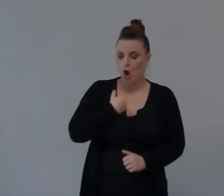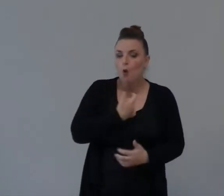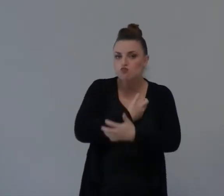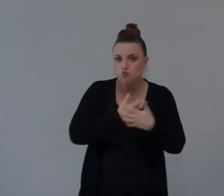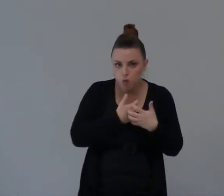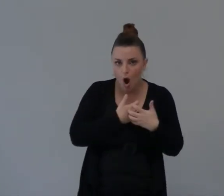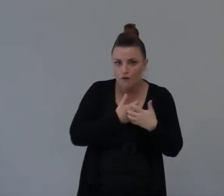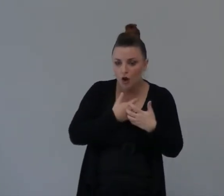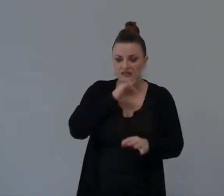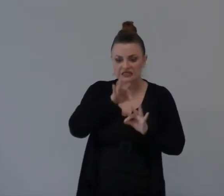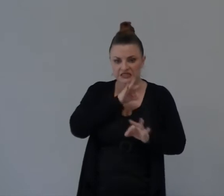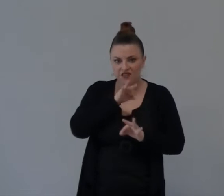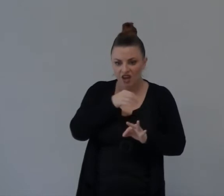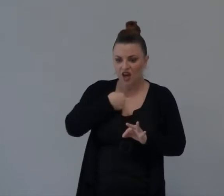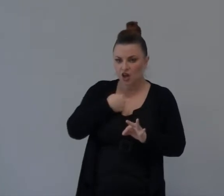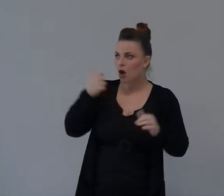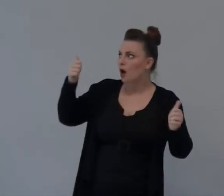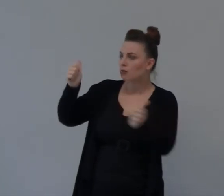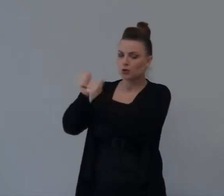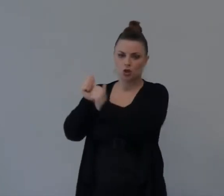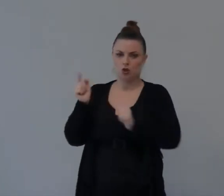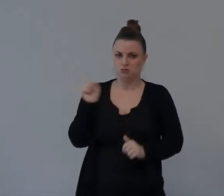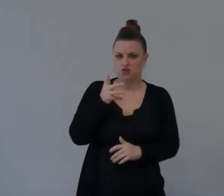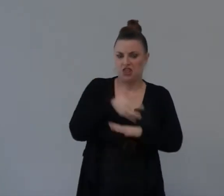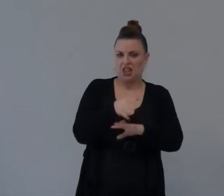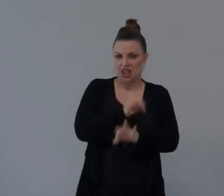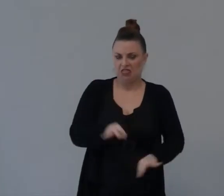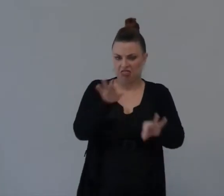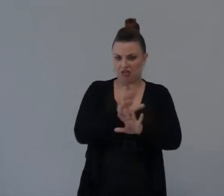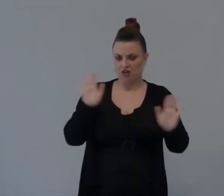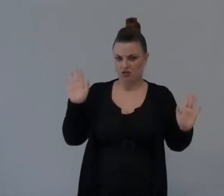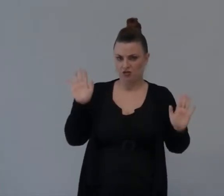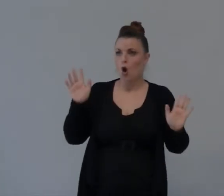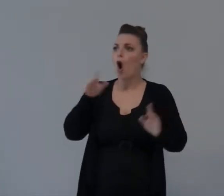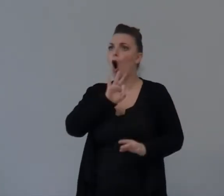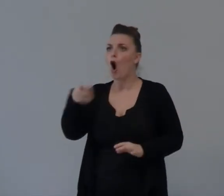Essere Poveri Non Significa Necessariamente Essere Lontani Da Dio